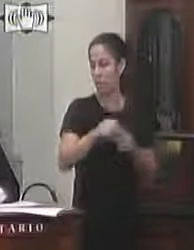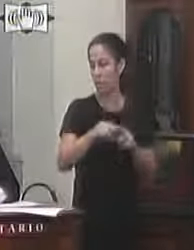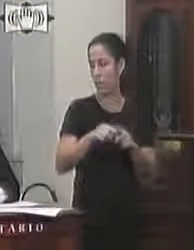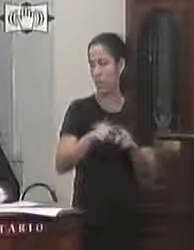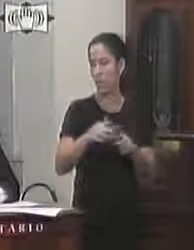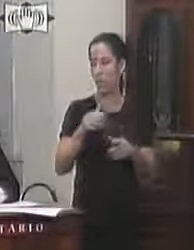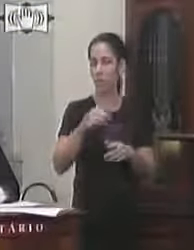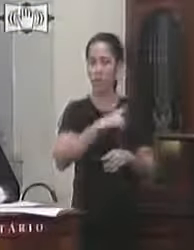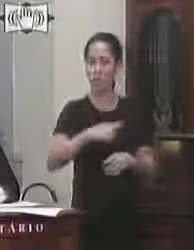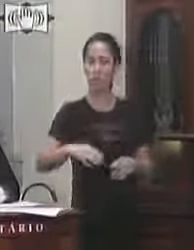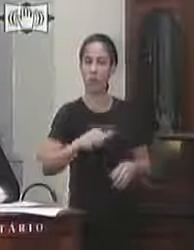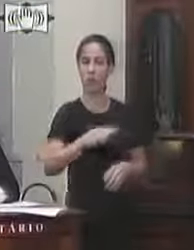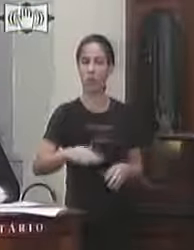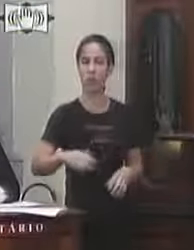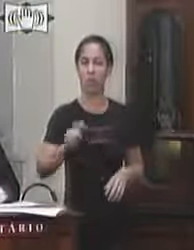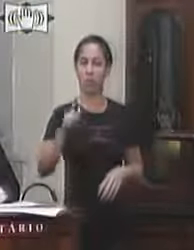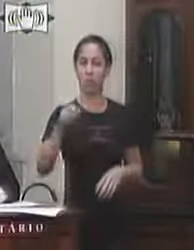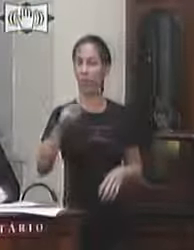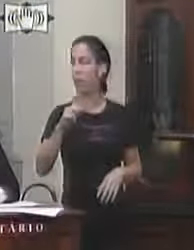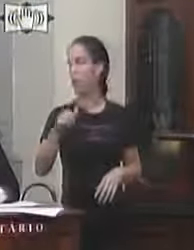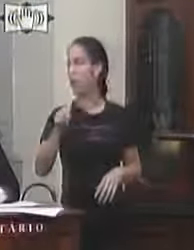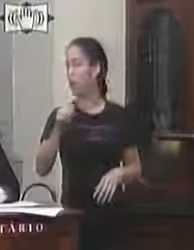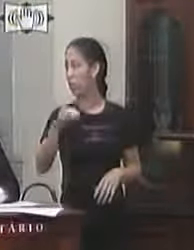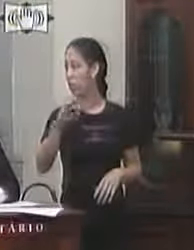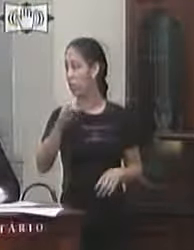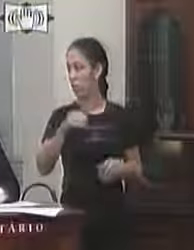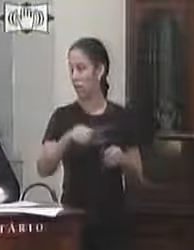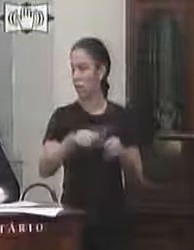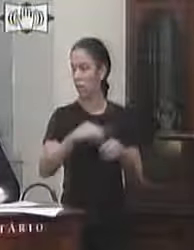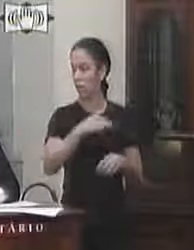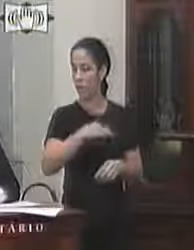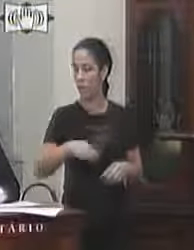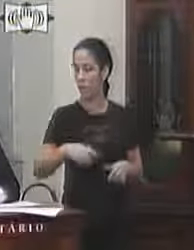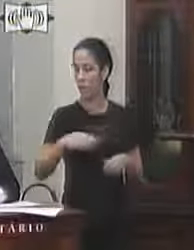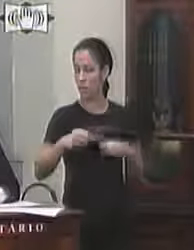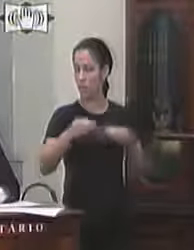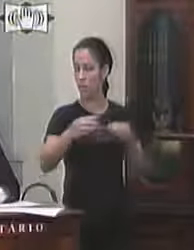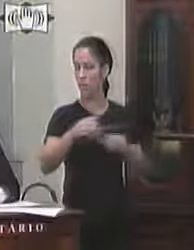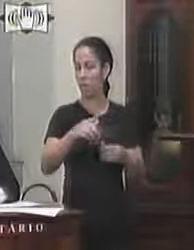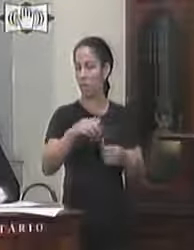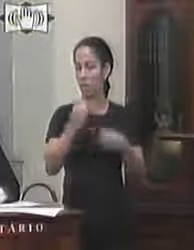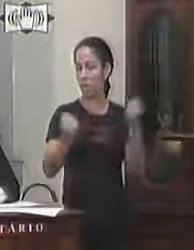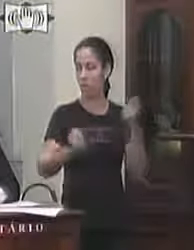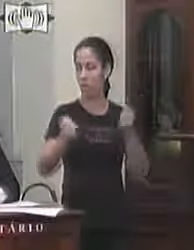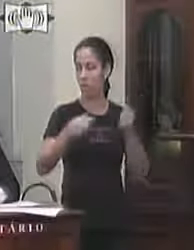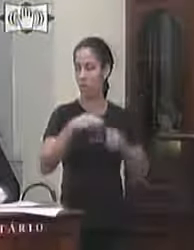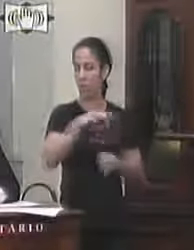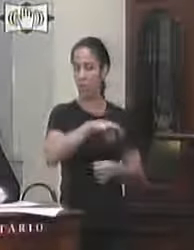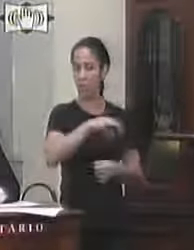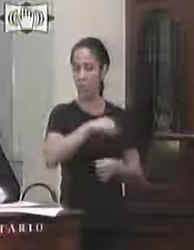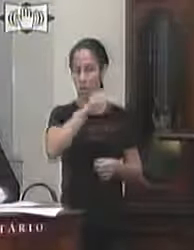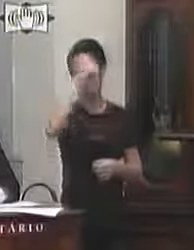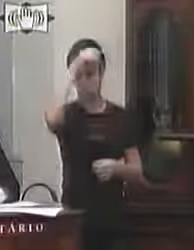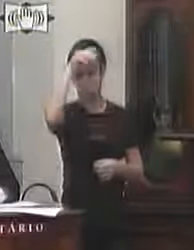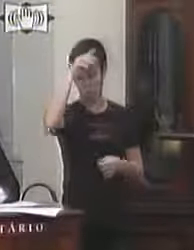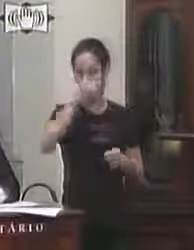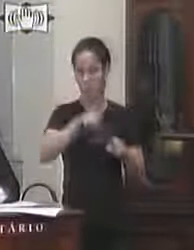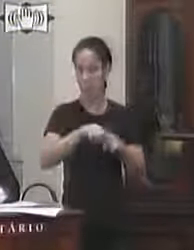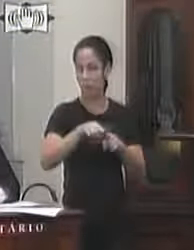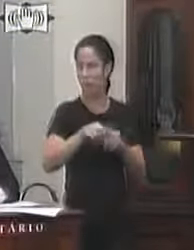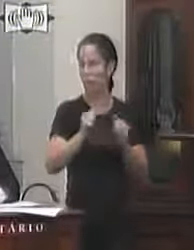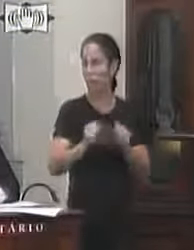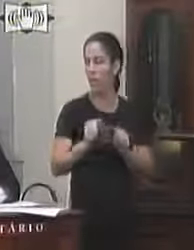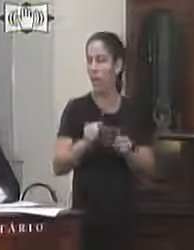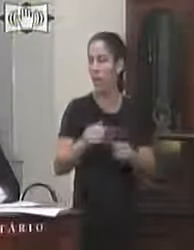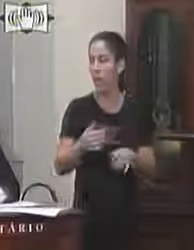seletíssimo deputado federal Luiz Antônio a mesma nos informou que o ministério realiza a doação de veículos para as guardas municipais a fim de que os mesmos de